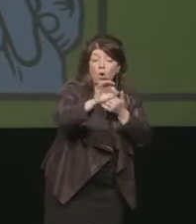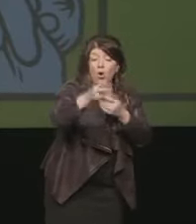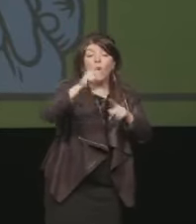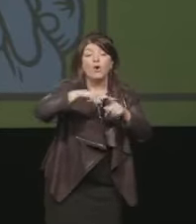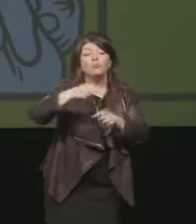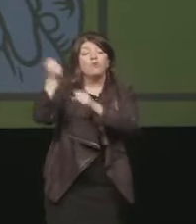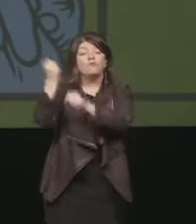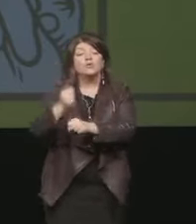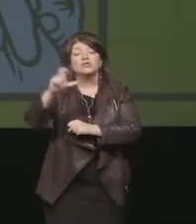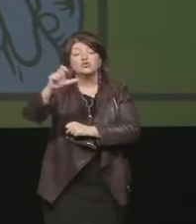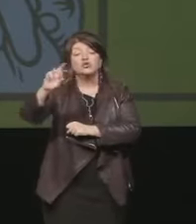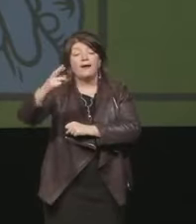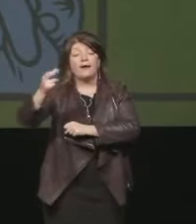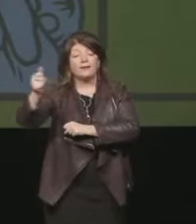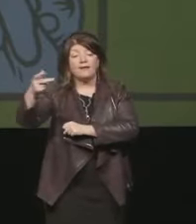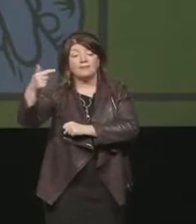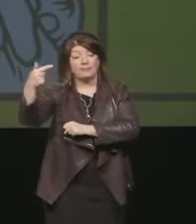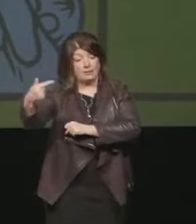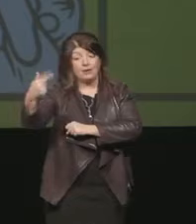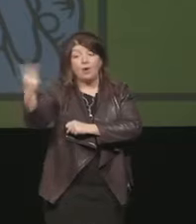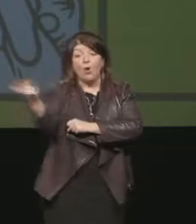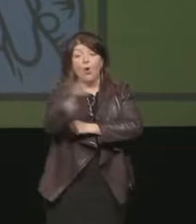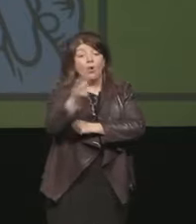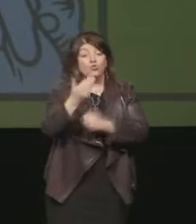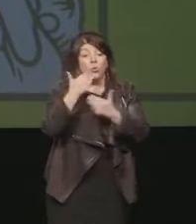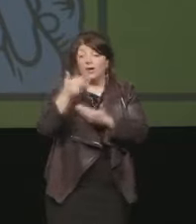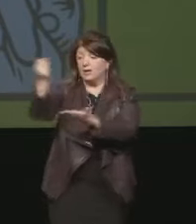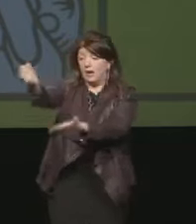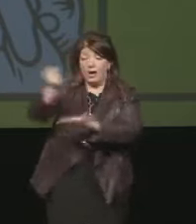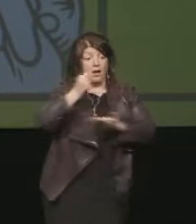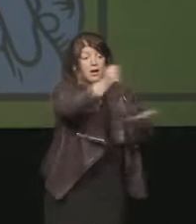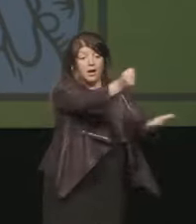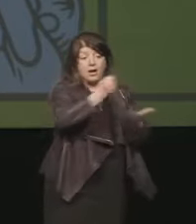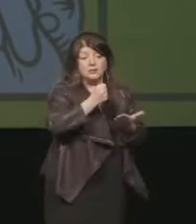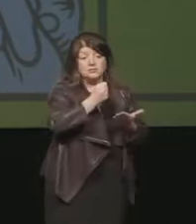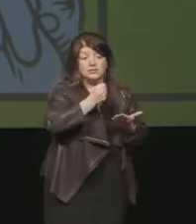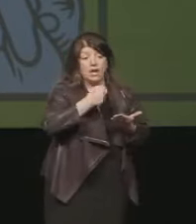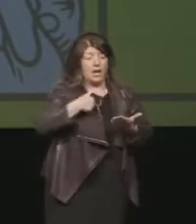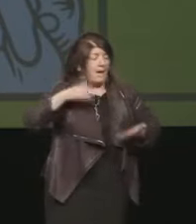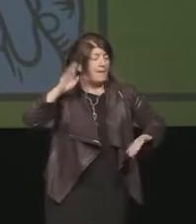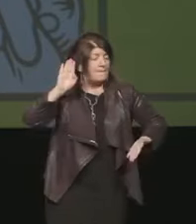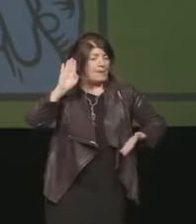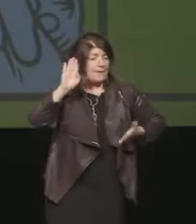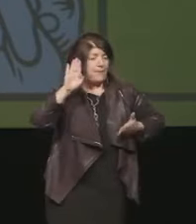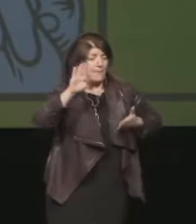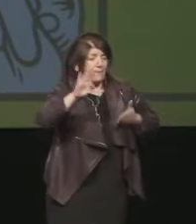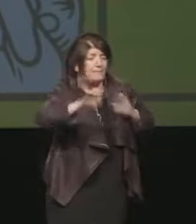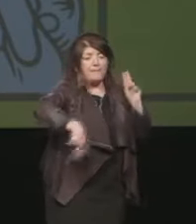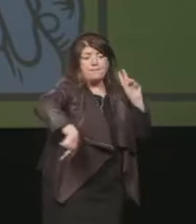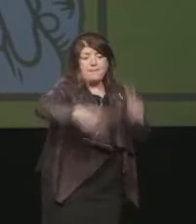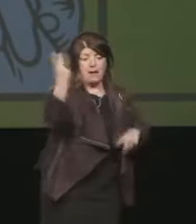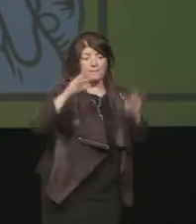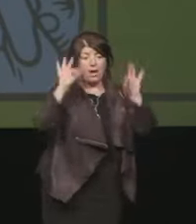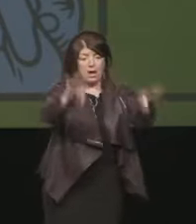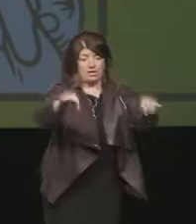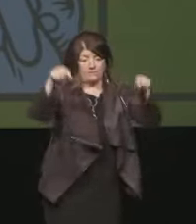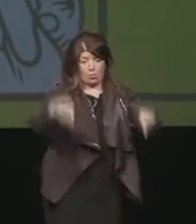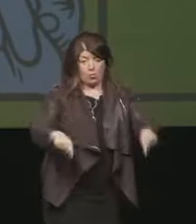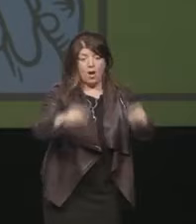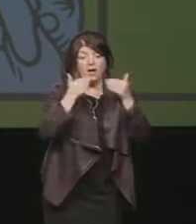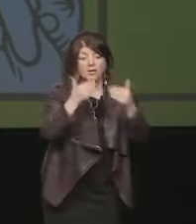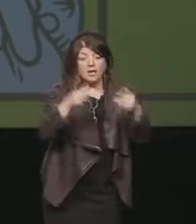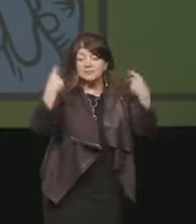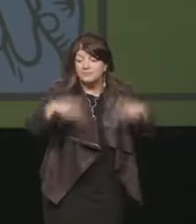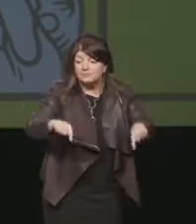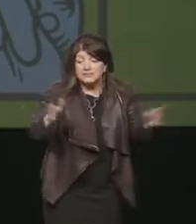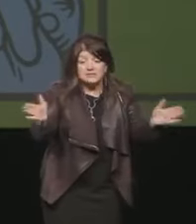stato il trampolino di lancio che ci ha catapultati fin qui. E qui è il momento in